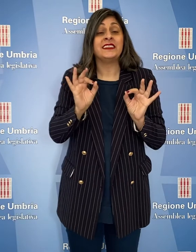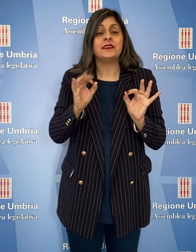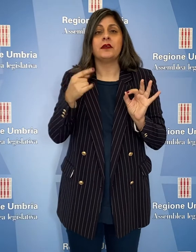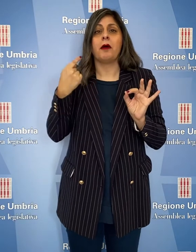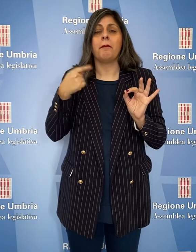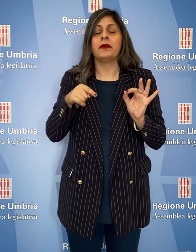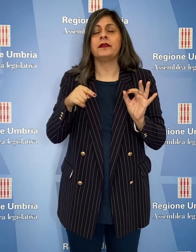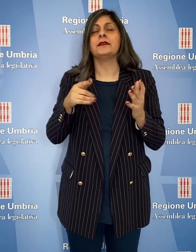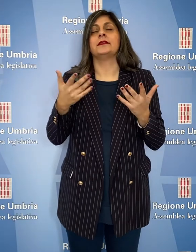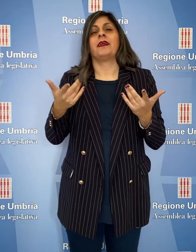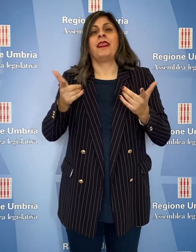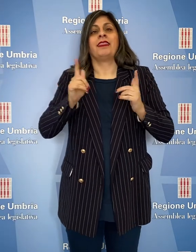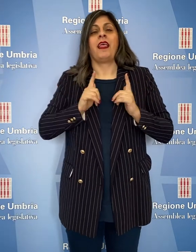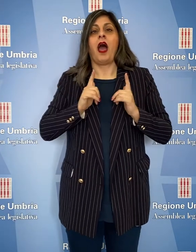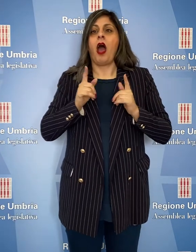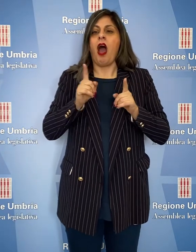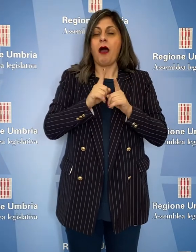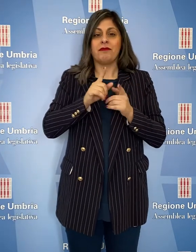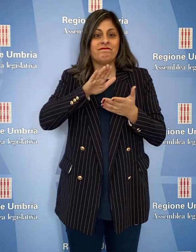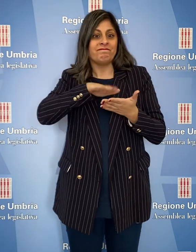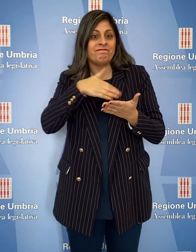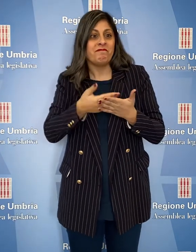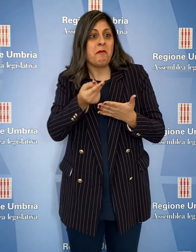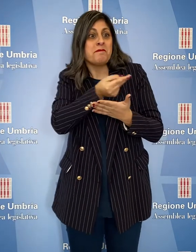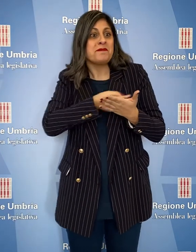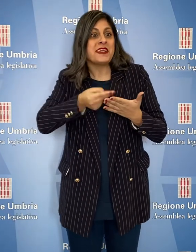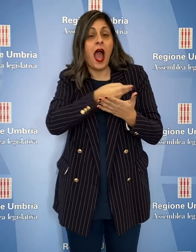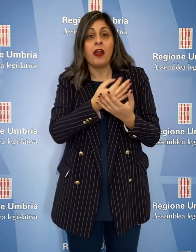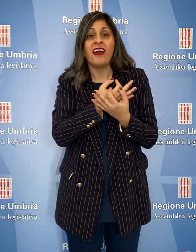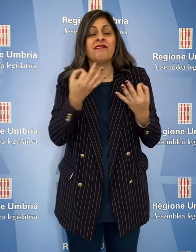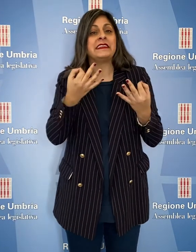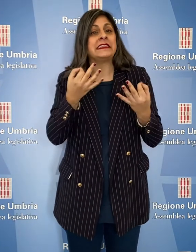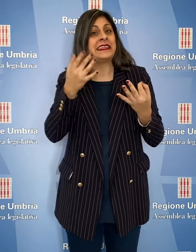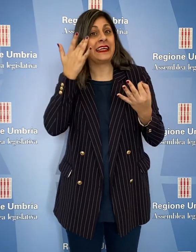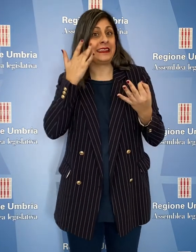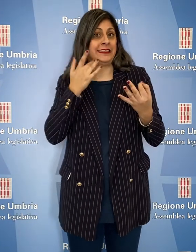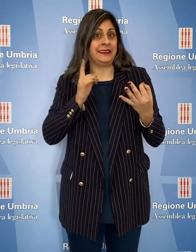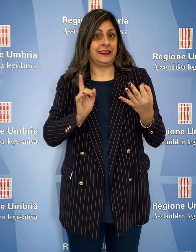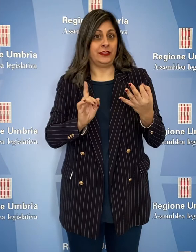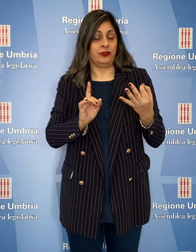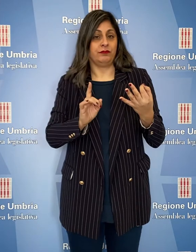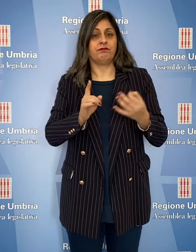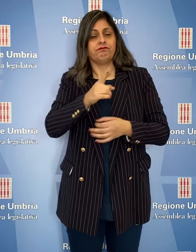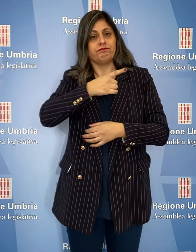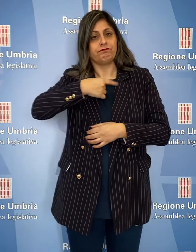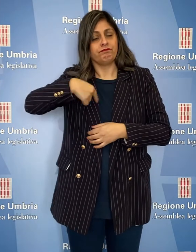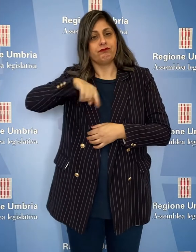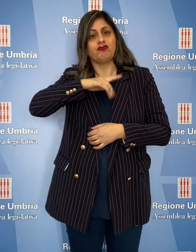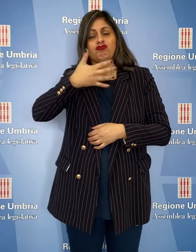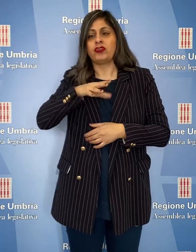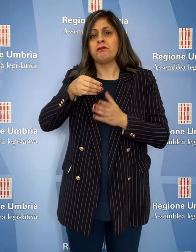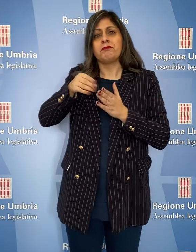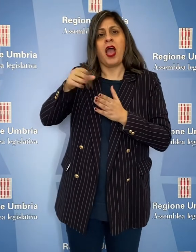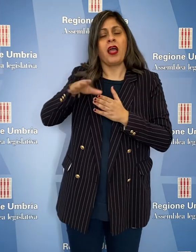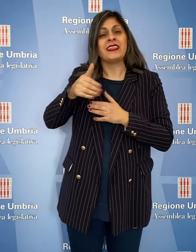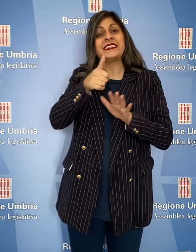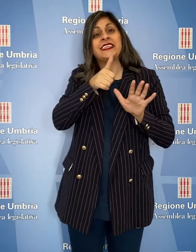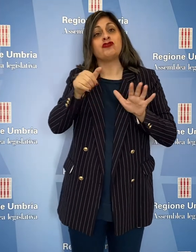a vanificare l'efficacia del piano. Abbiamo inviato 650 progetti per